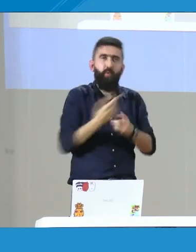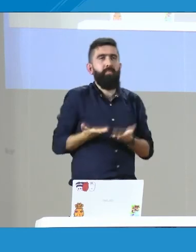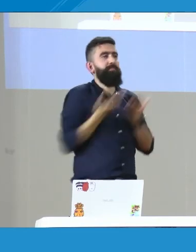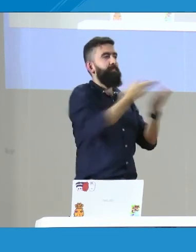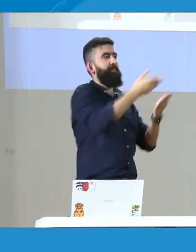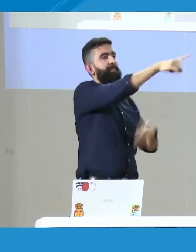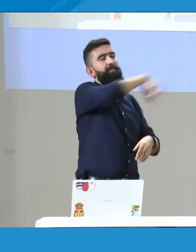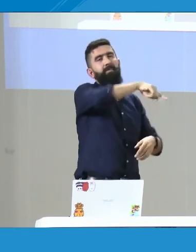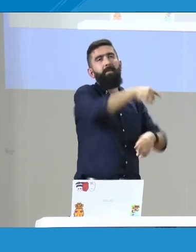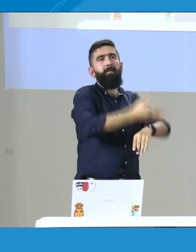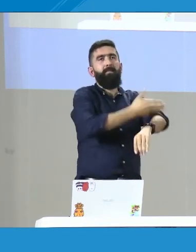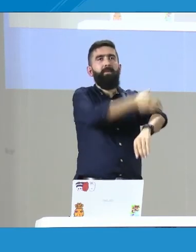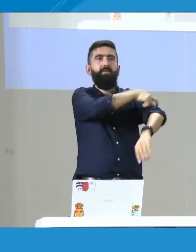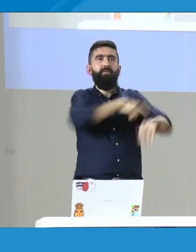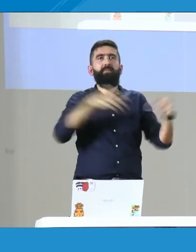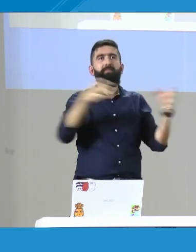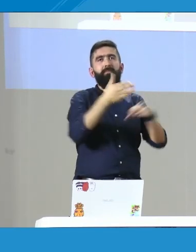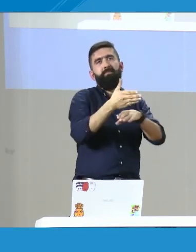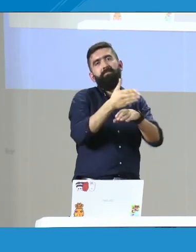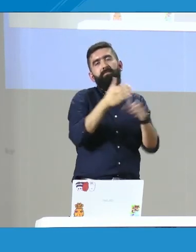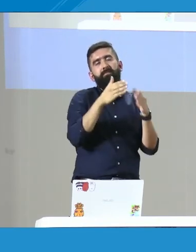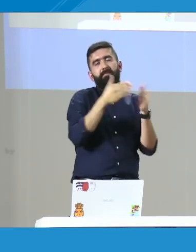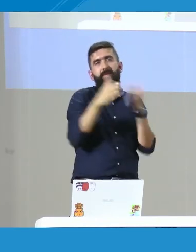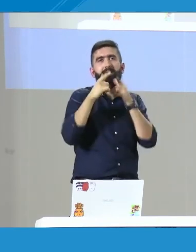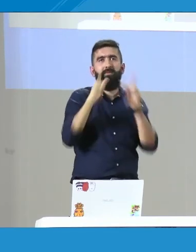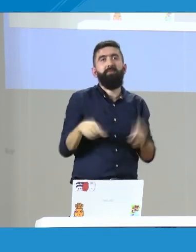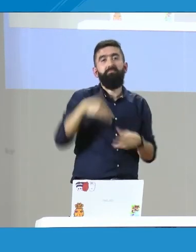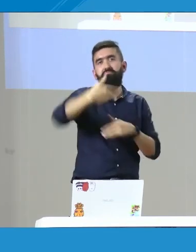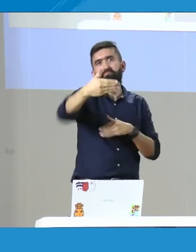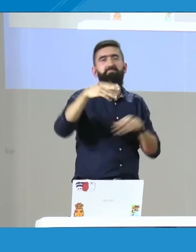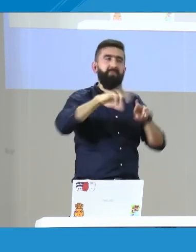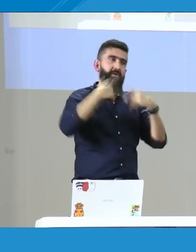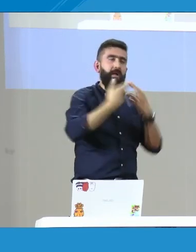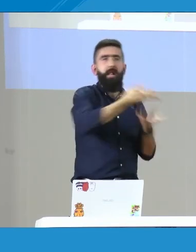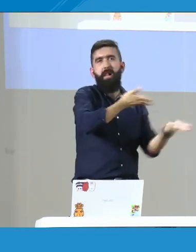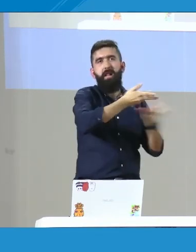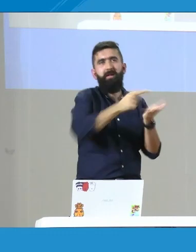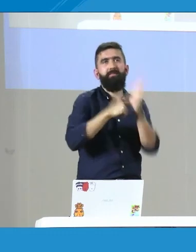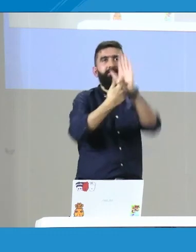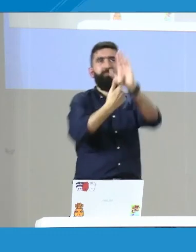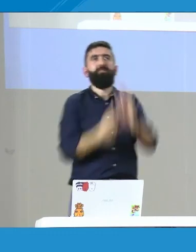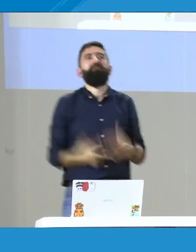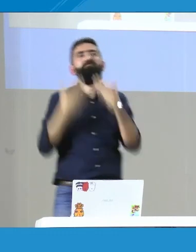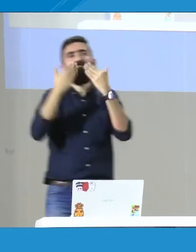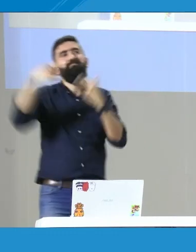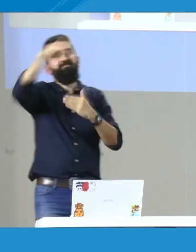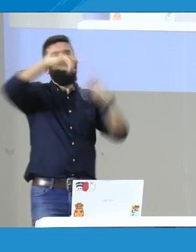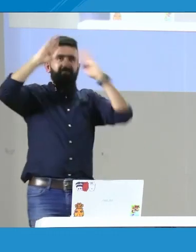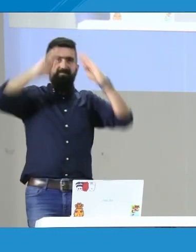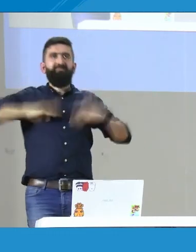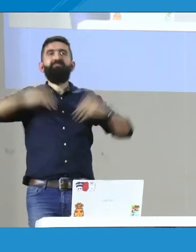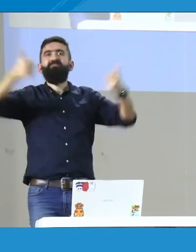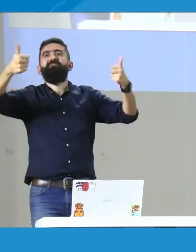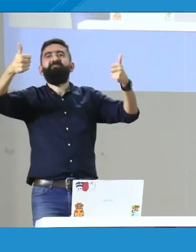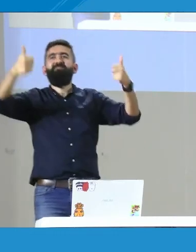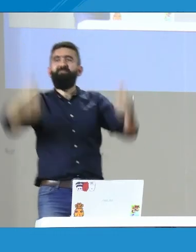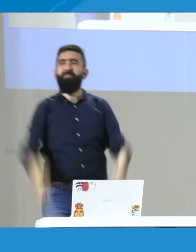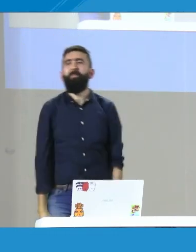Entonces, estamos aquí, este es todo nuestro equipo de trabajo y la idea es trabajar de la mano con el